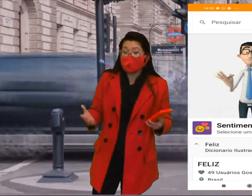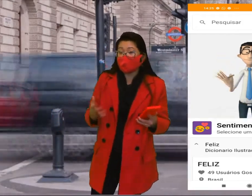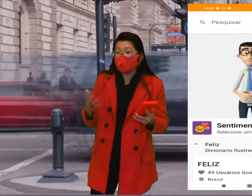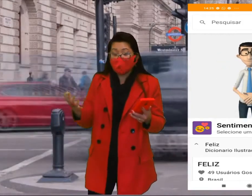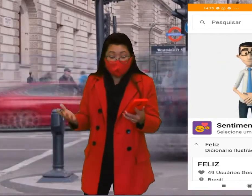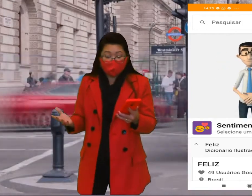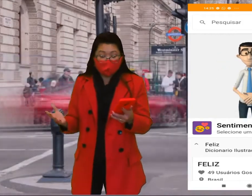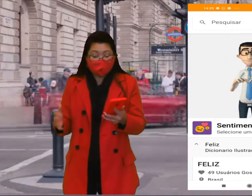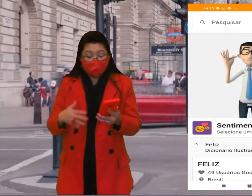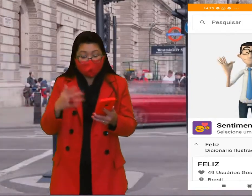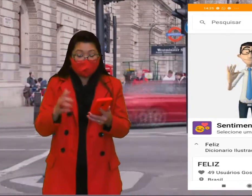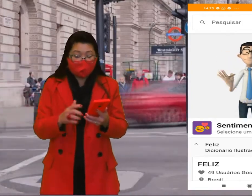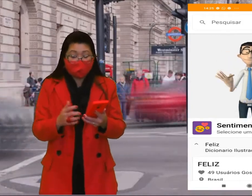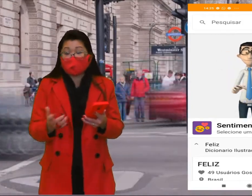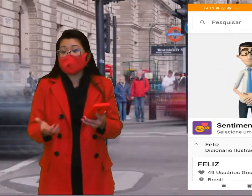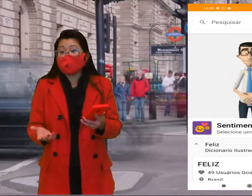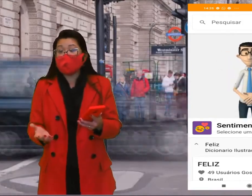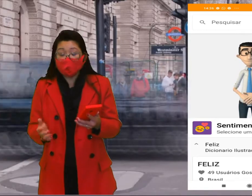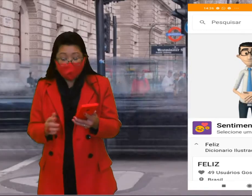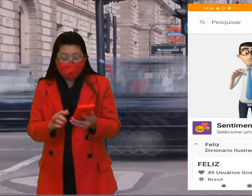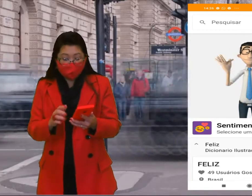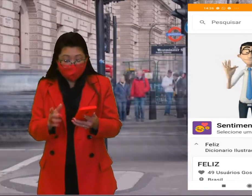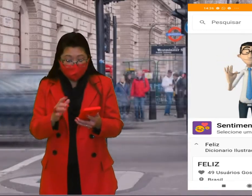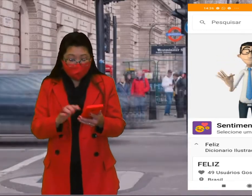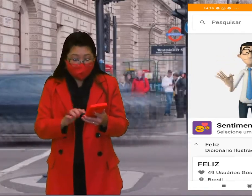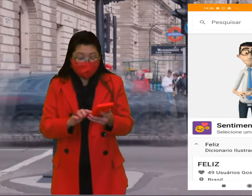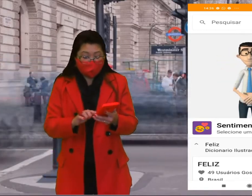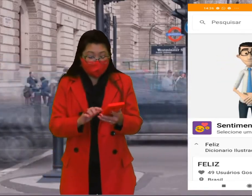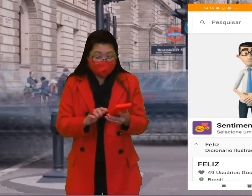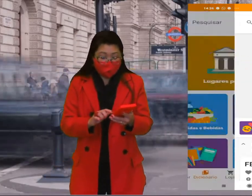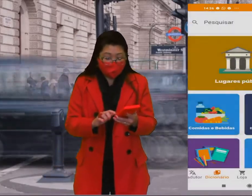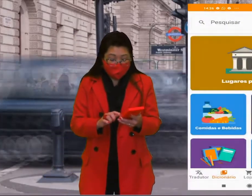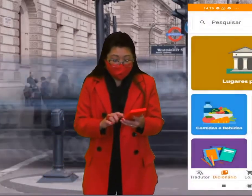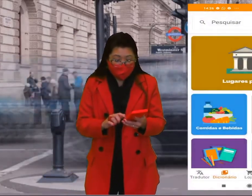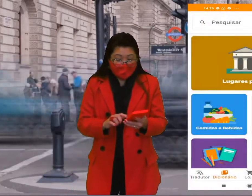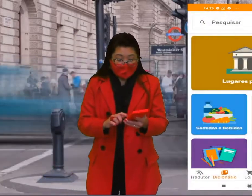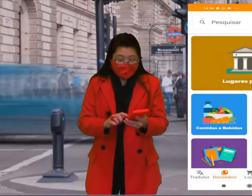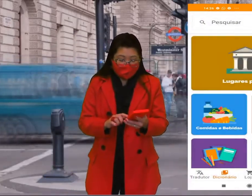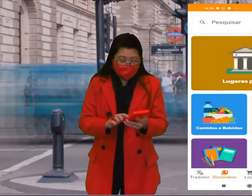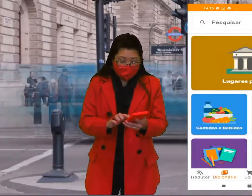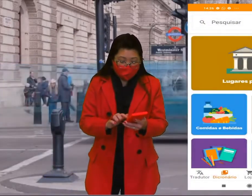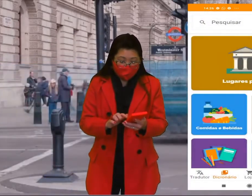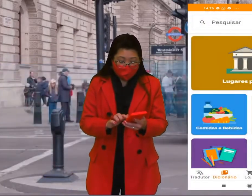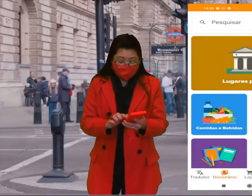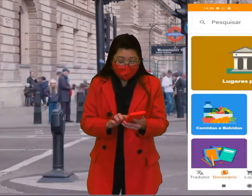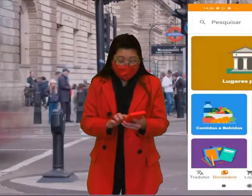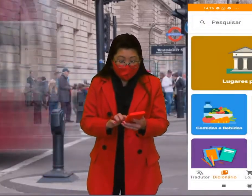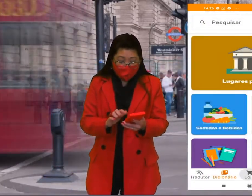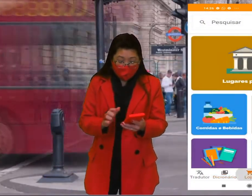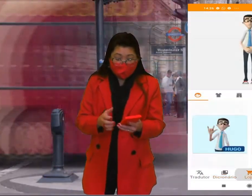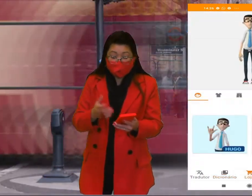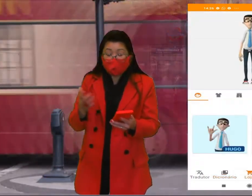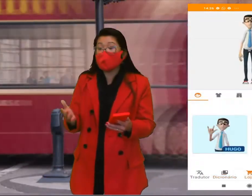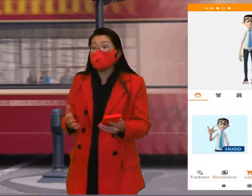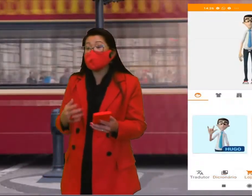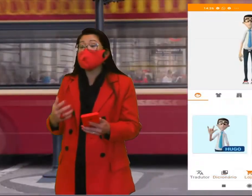acostumados, colocar na velocidade normal. Ok? Eu deixei na velocidade normal, então eu retorno. Loja é onde a gente